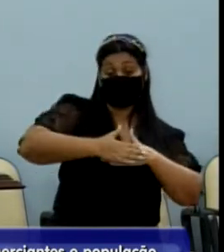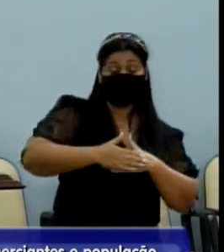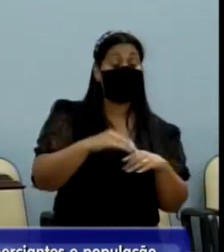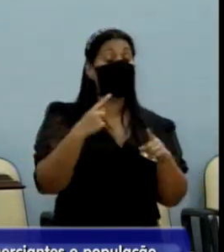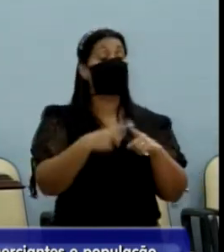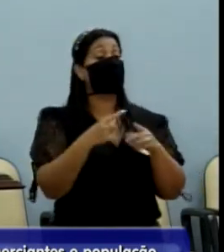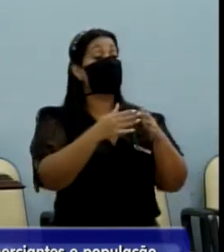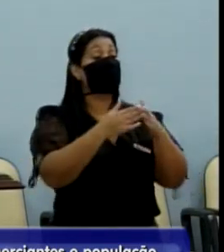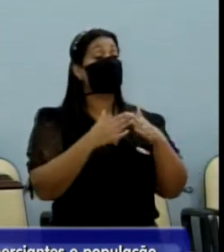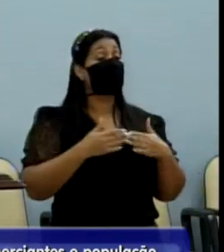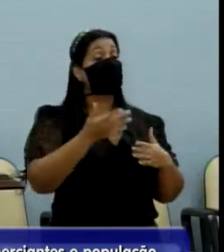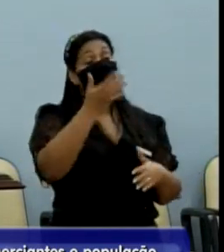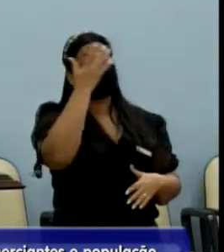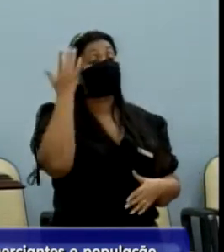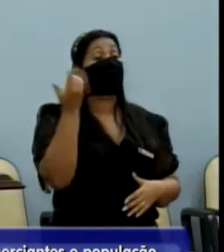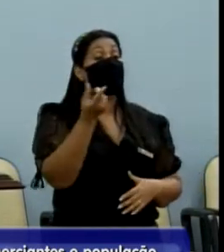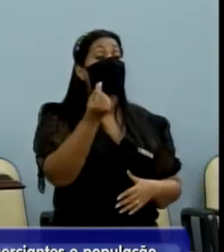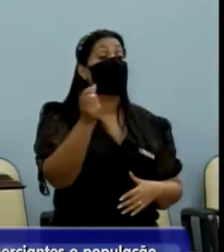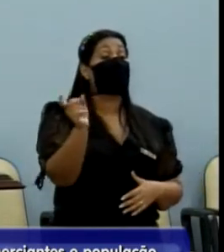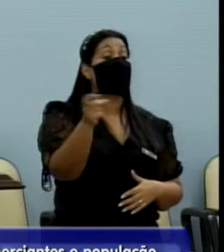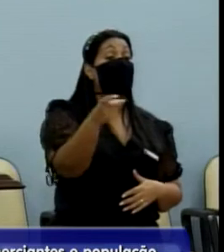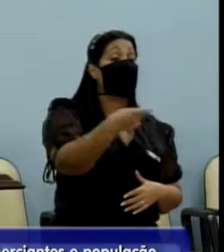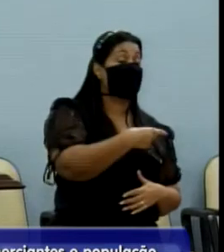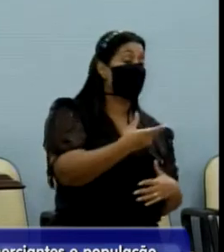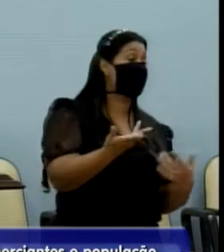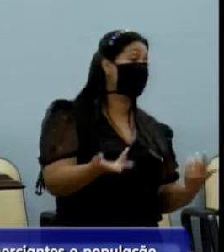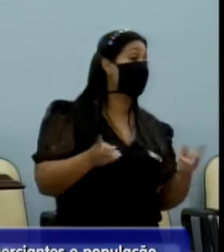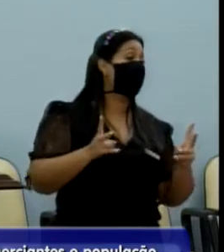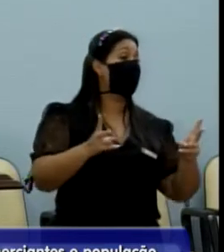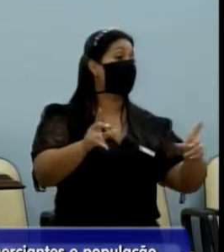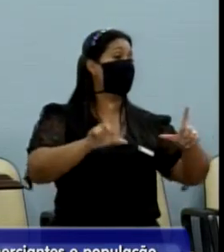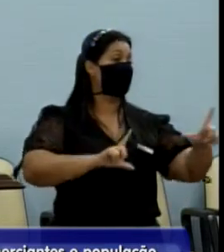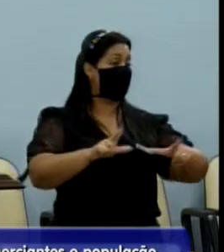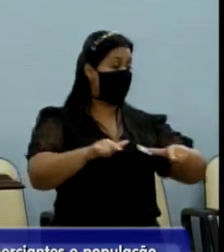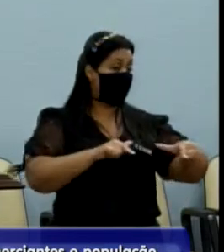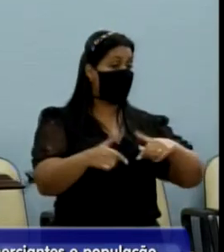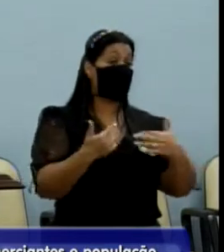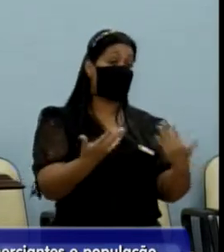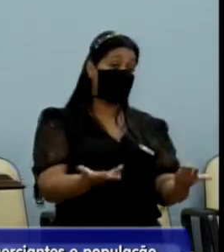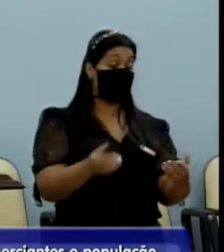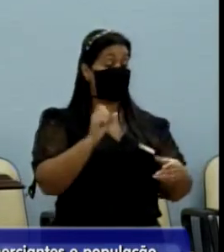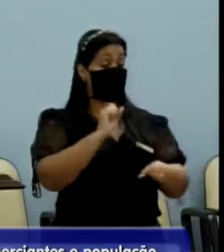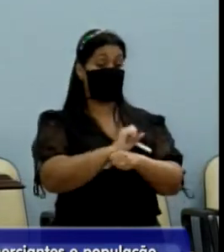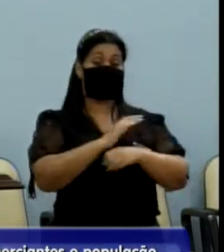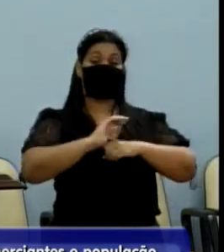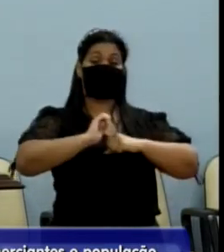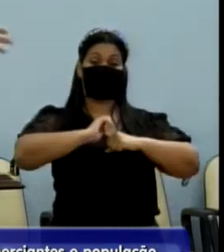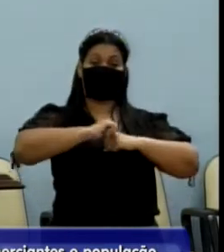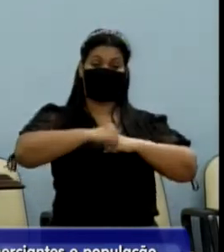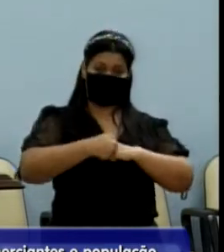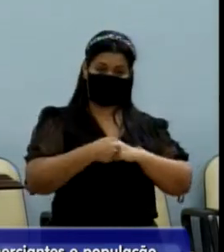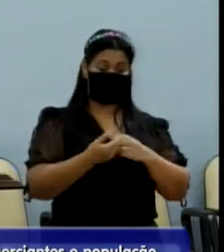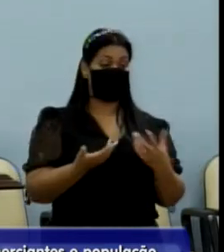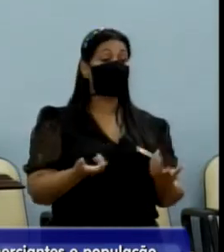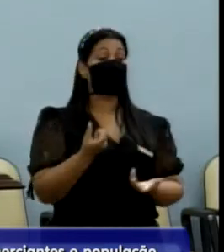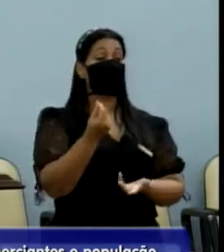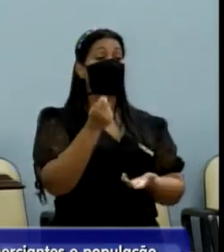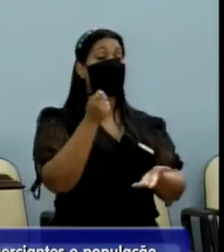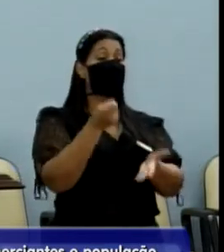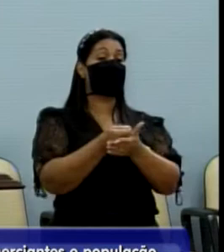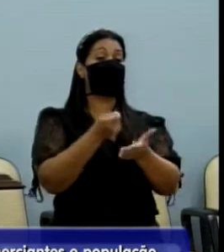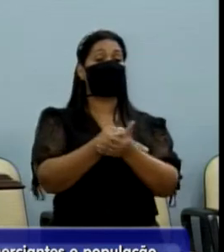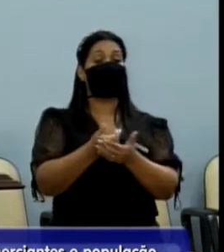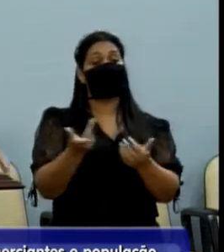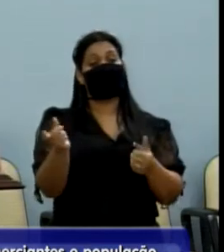cobrar taxa de funcionamento e de licença, sendo que ele está fechado? Como é que ele vai render dinheiro para pagar as taxas?